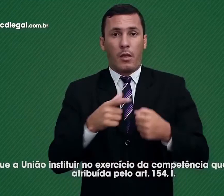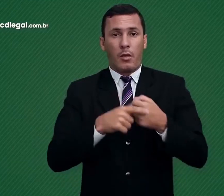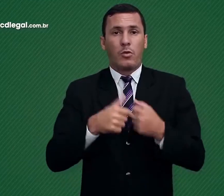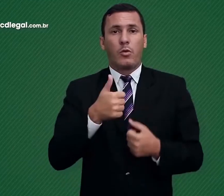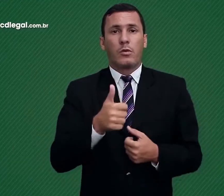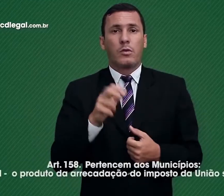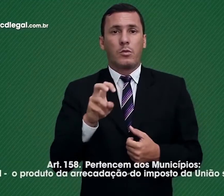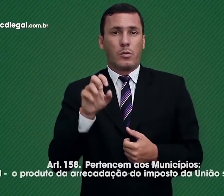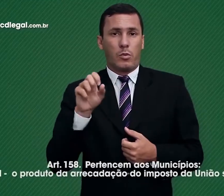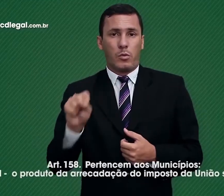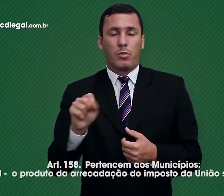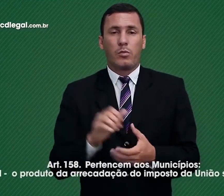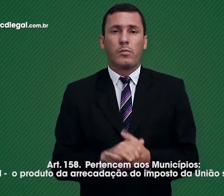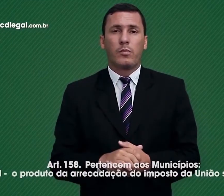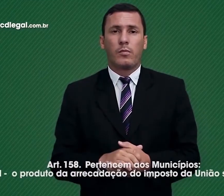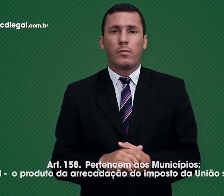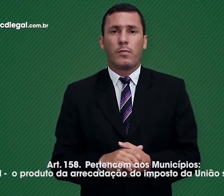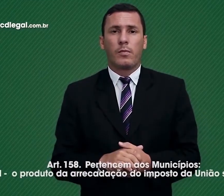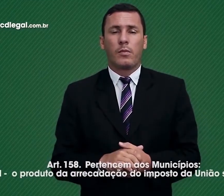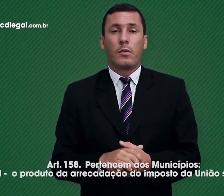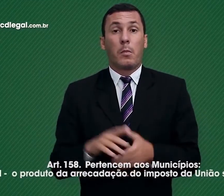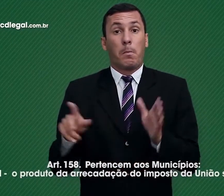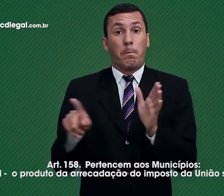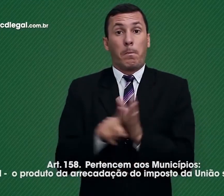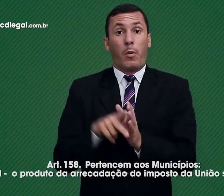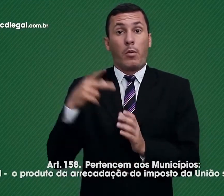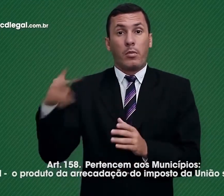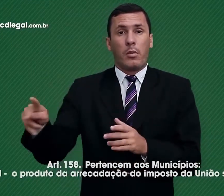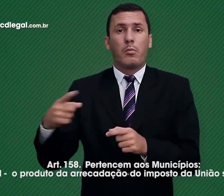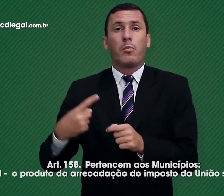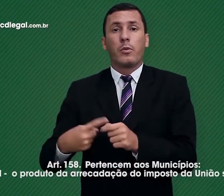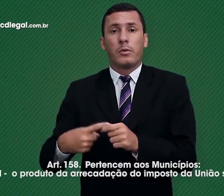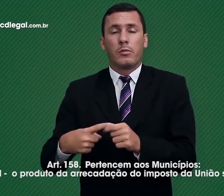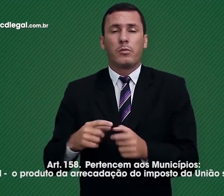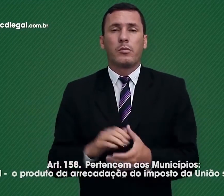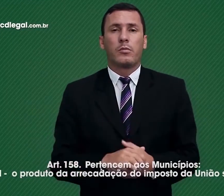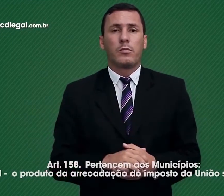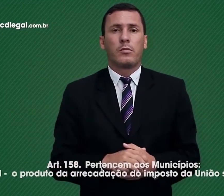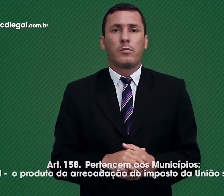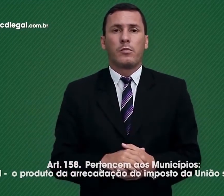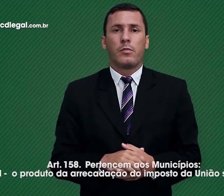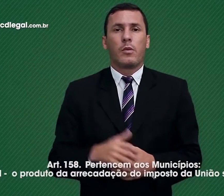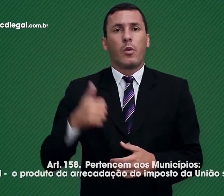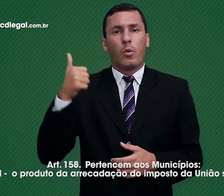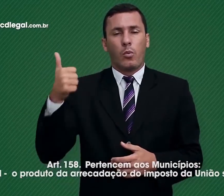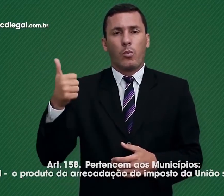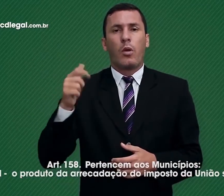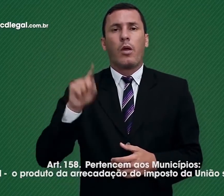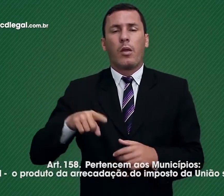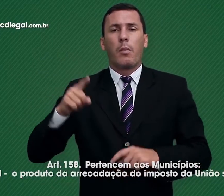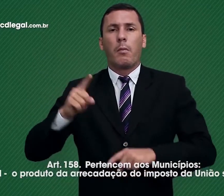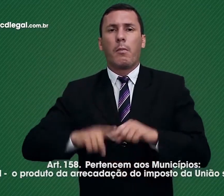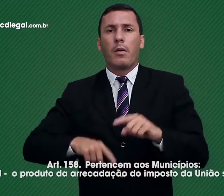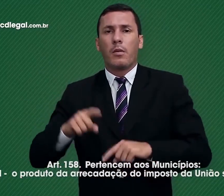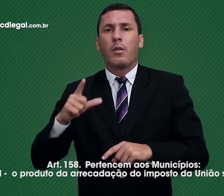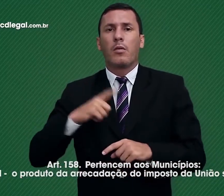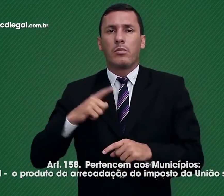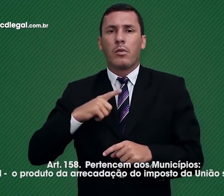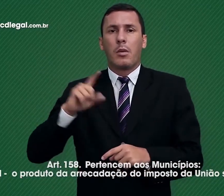Art. 158. Pertencem aos Municípios 1. O produto da